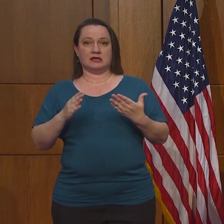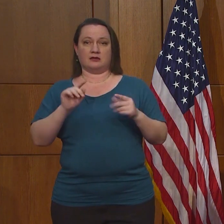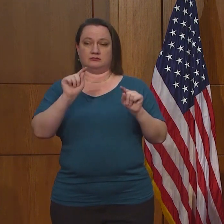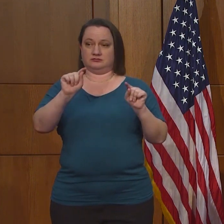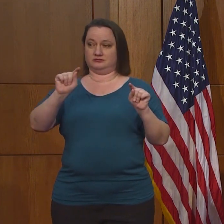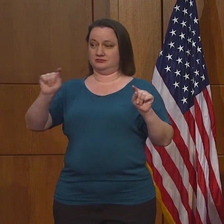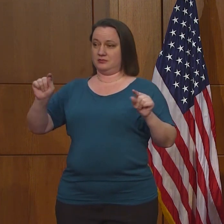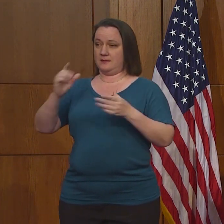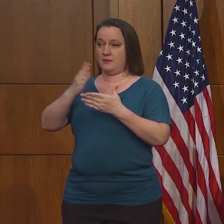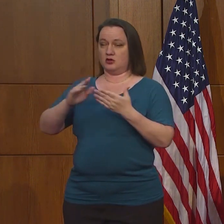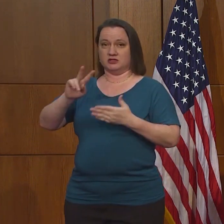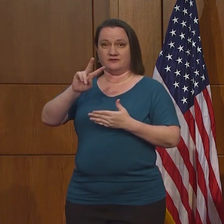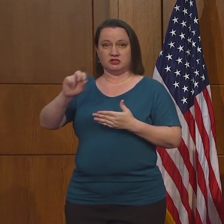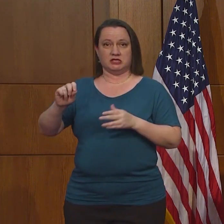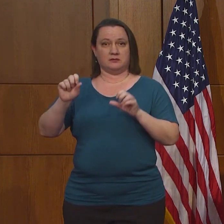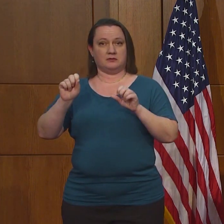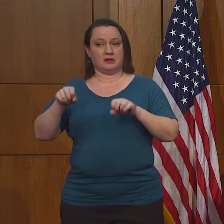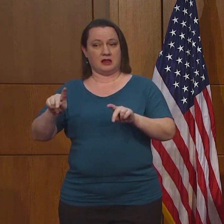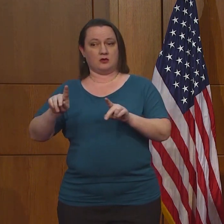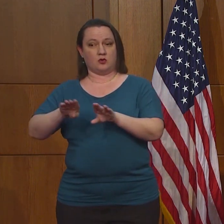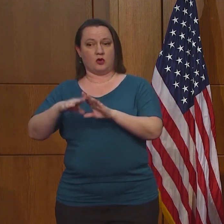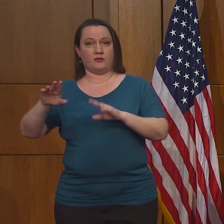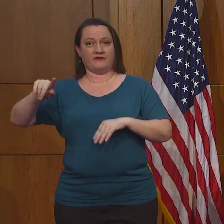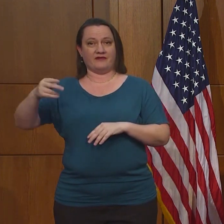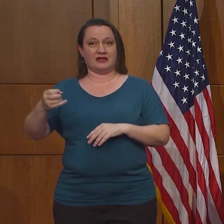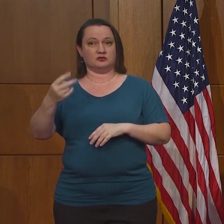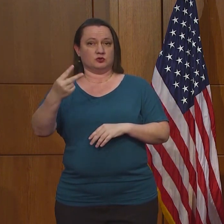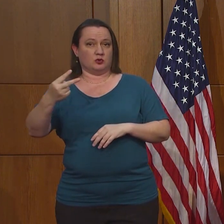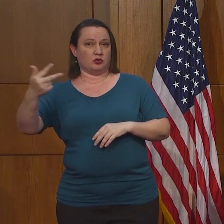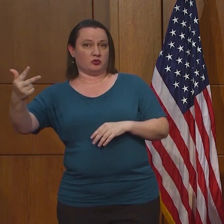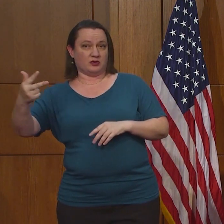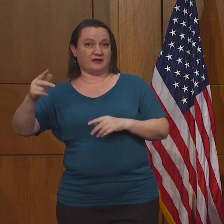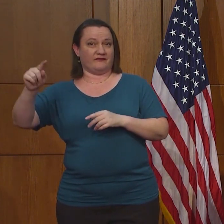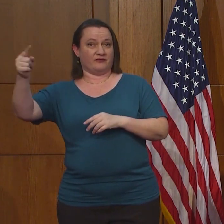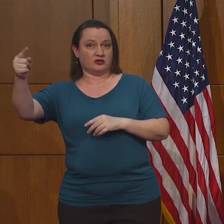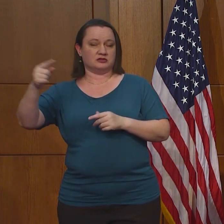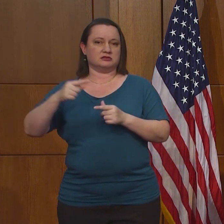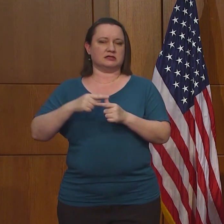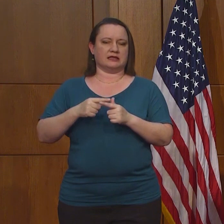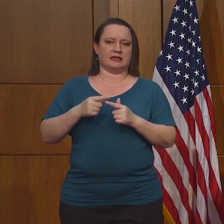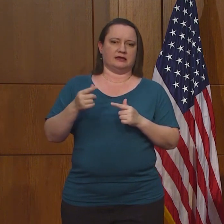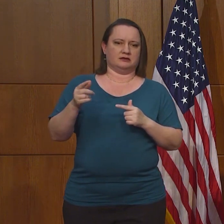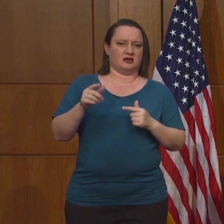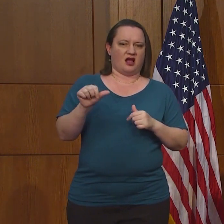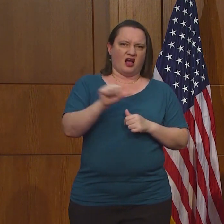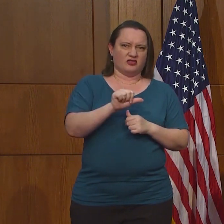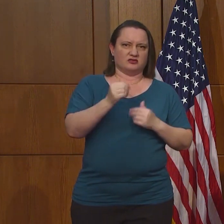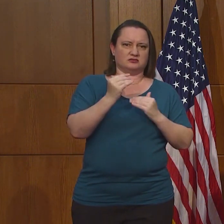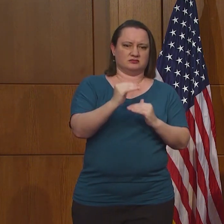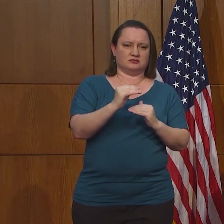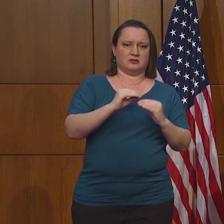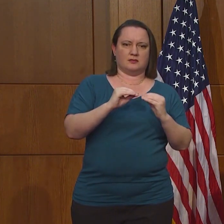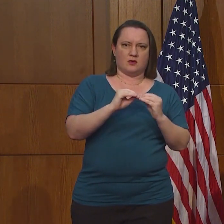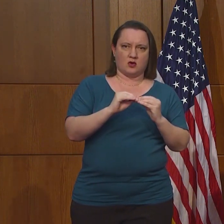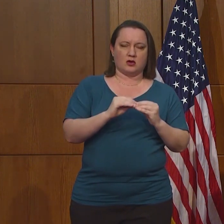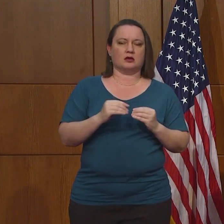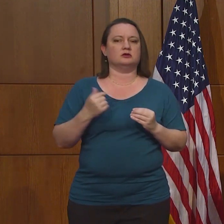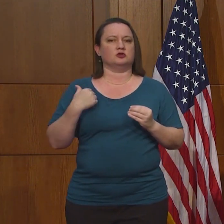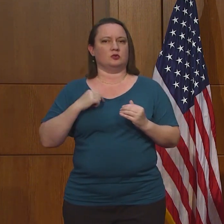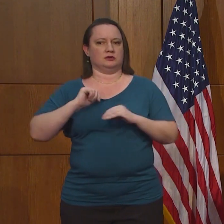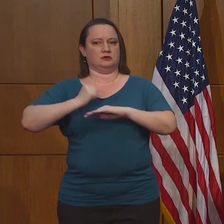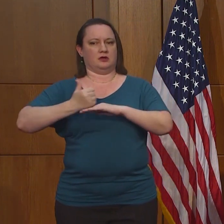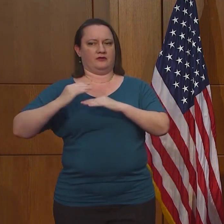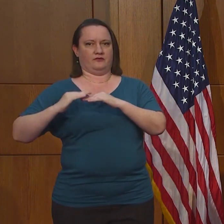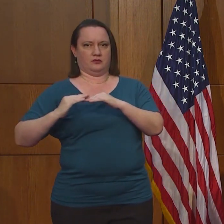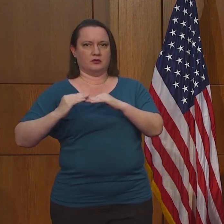3 antes que otras? Y la respuesta es, hemos establecido un parámetro y quiero ser consistente en